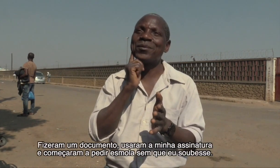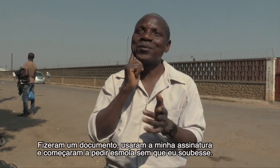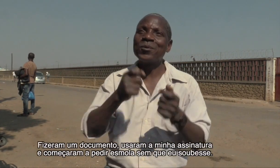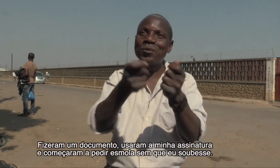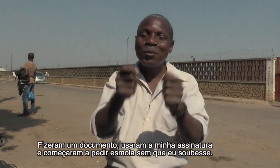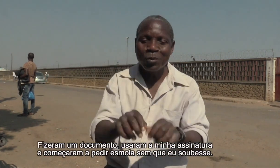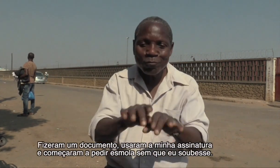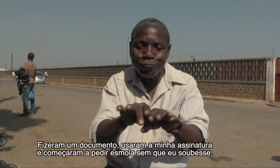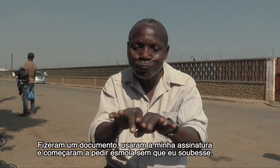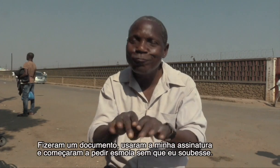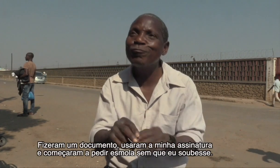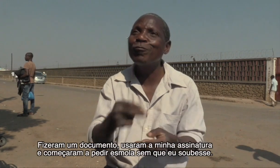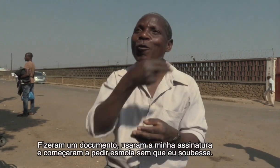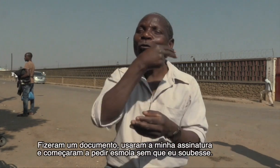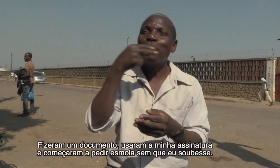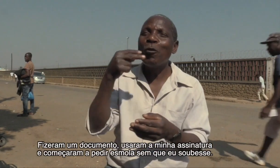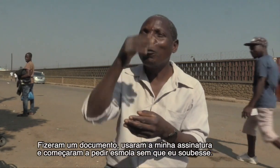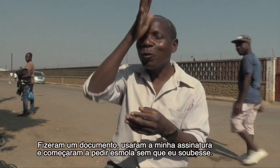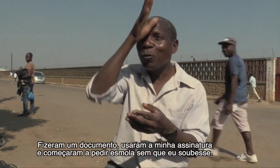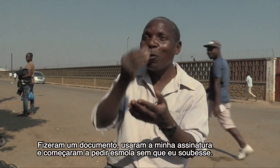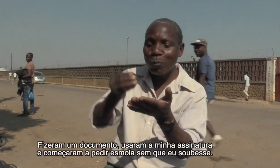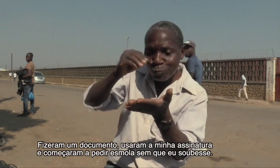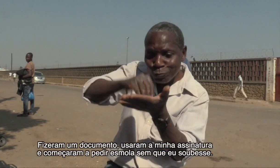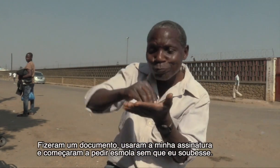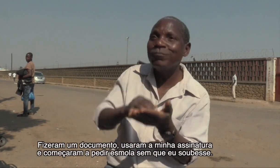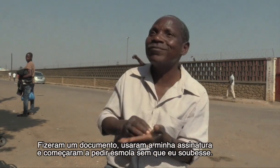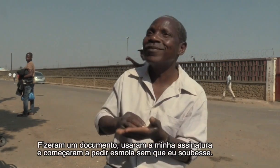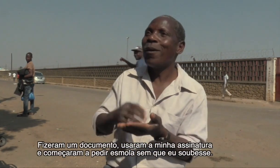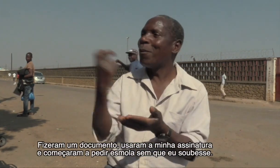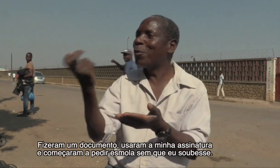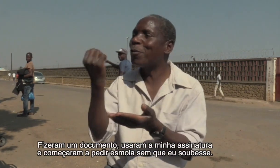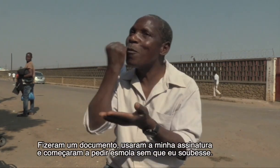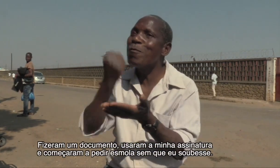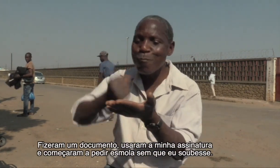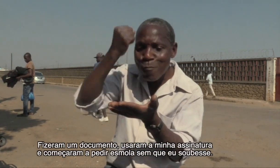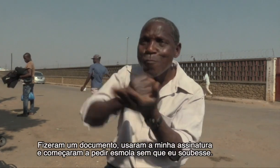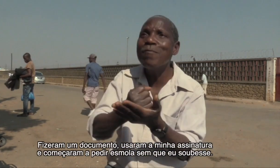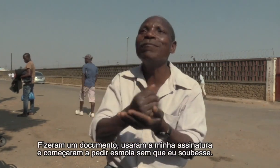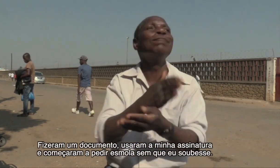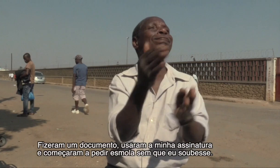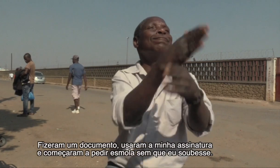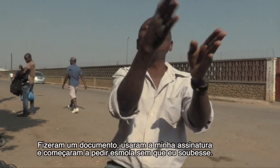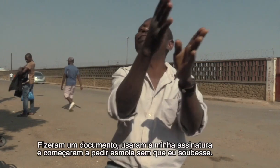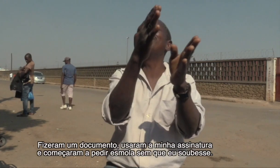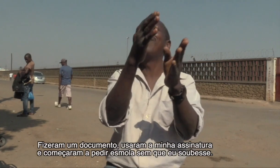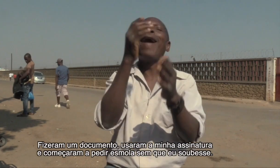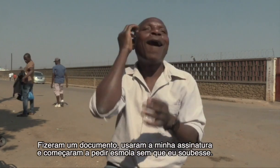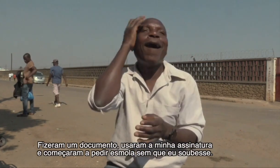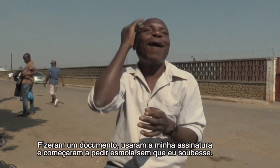Vamos por enganar, Tentar fazer um documento, colocar lá o meu nome. Procuraram carimbo e carimbaram.